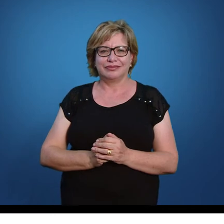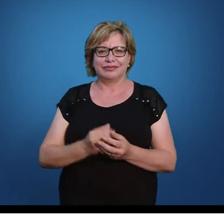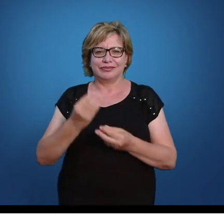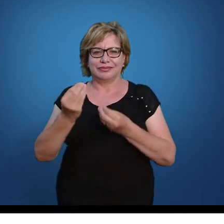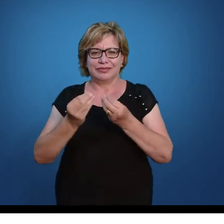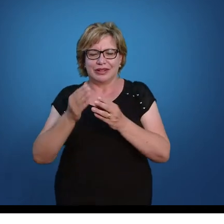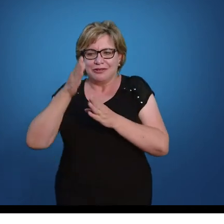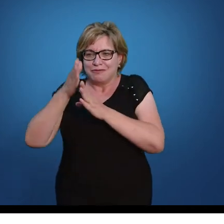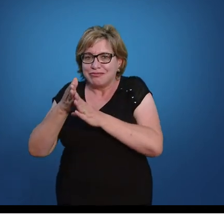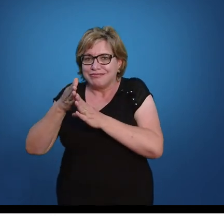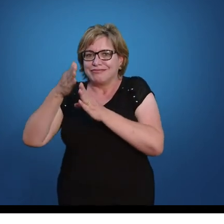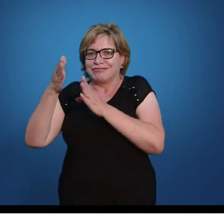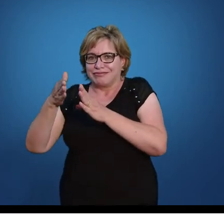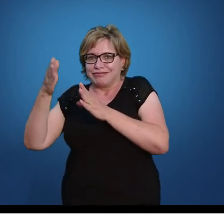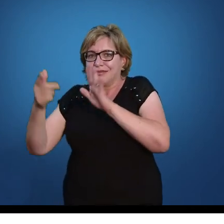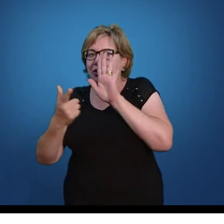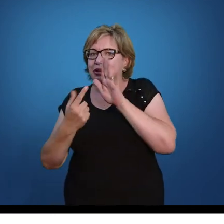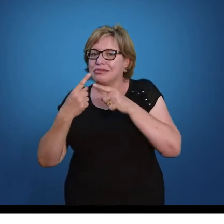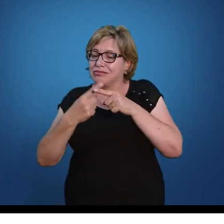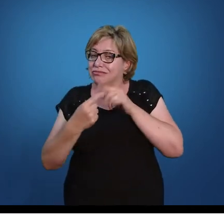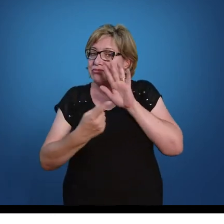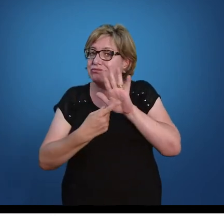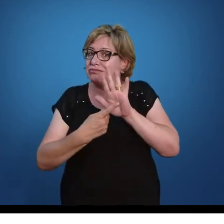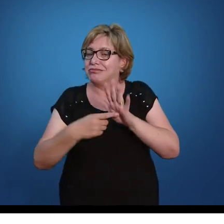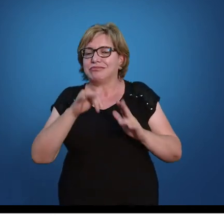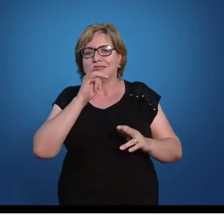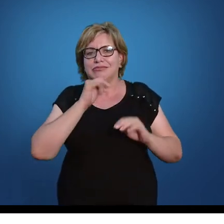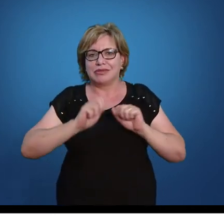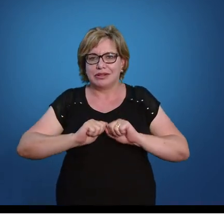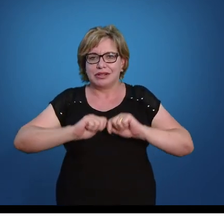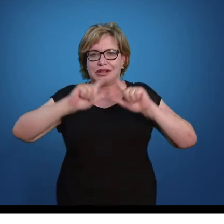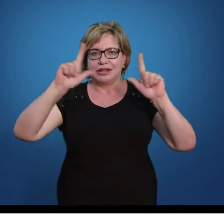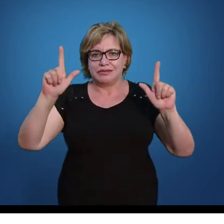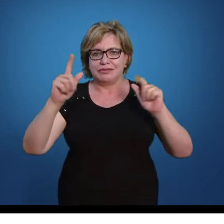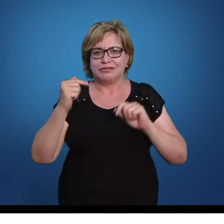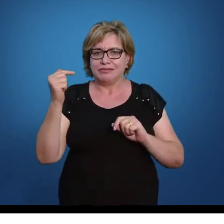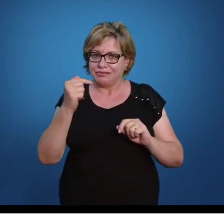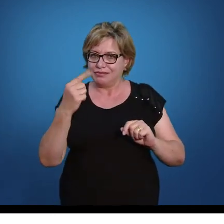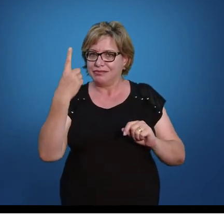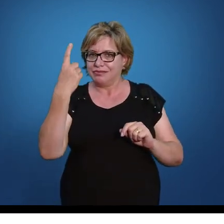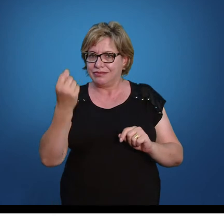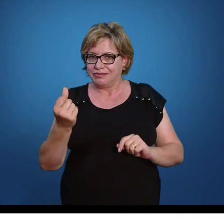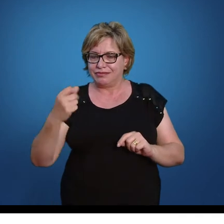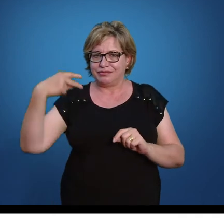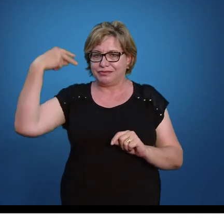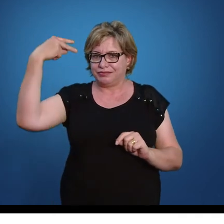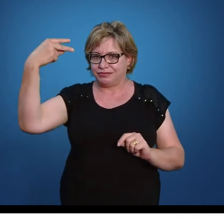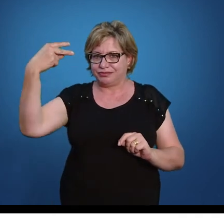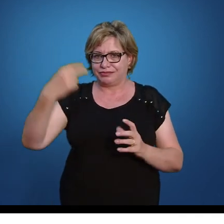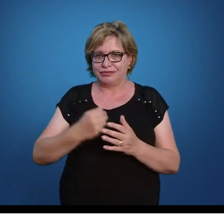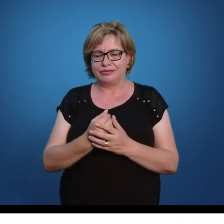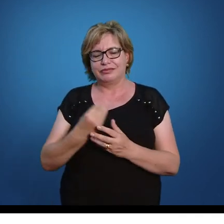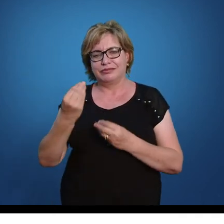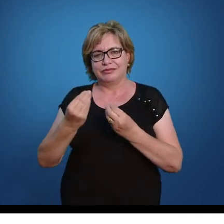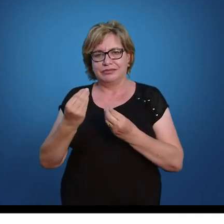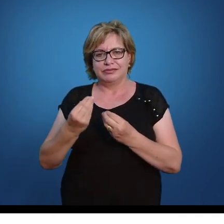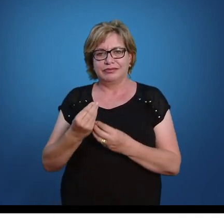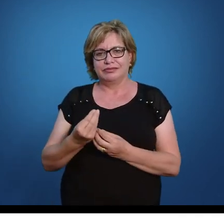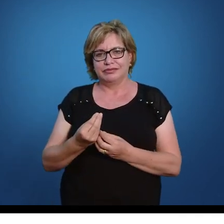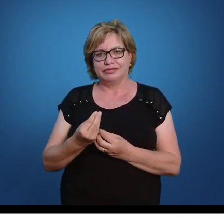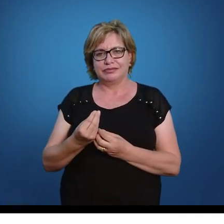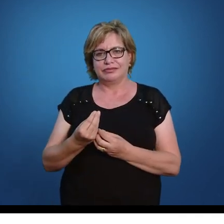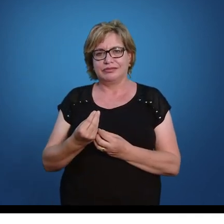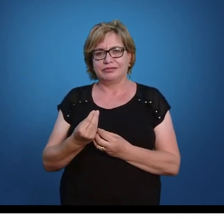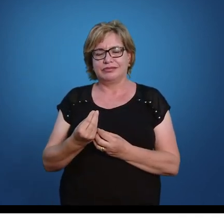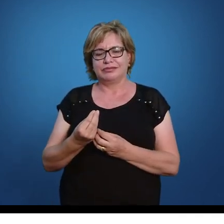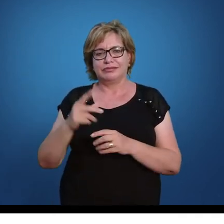vai fazer passo a passo até para ficar mais claro para todos. Menos 16 ao quadrado, ou seja, menos 16